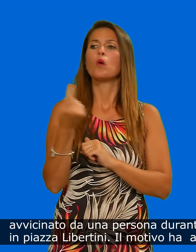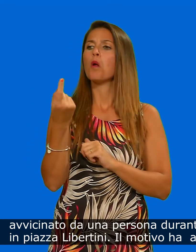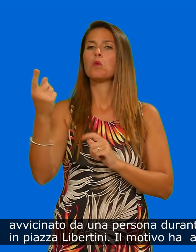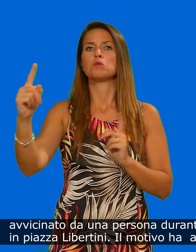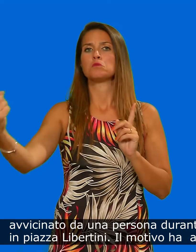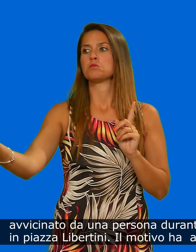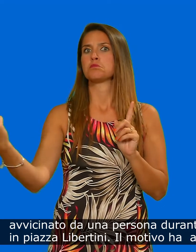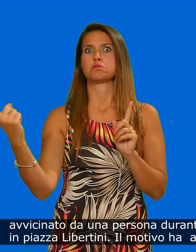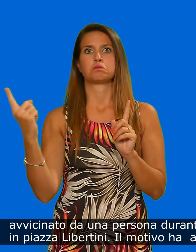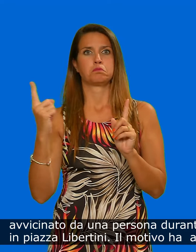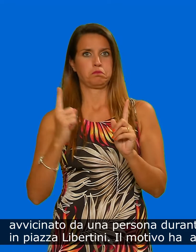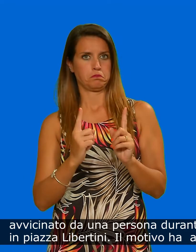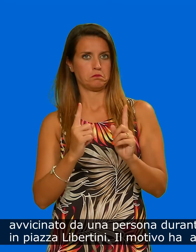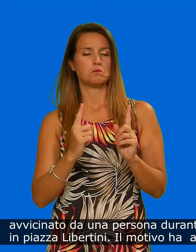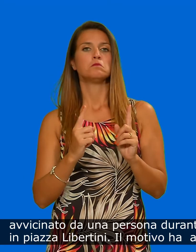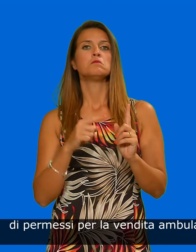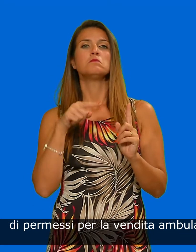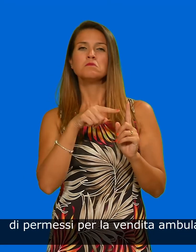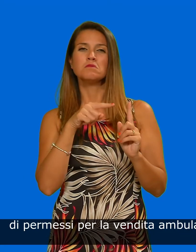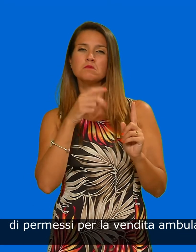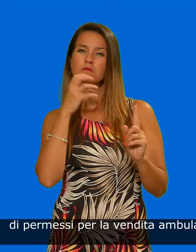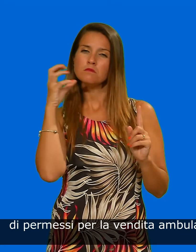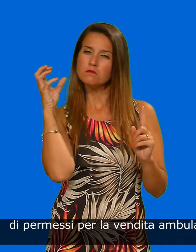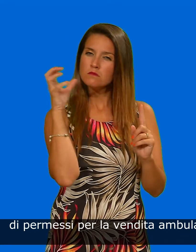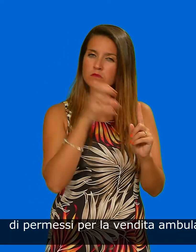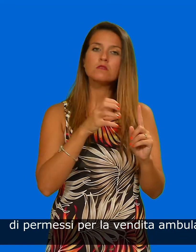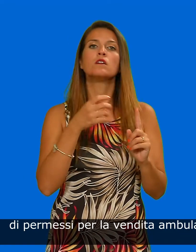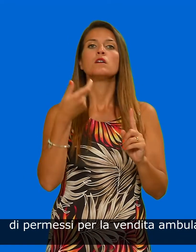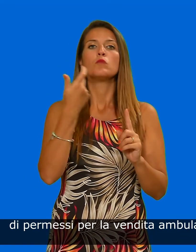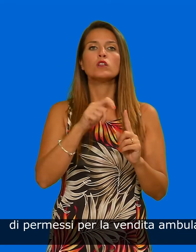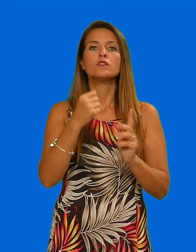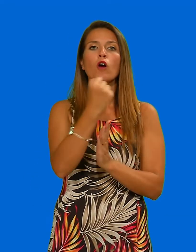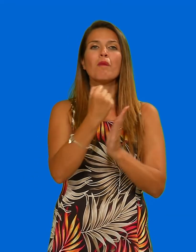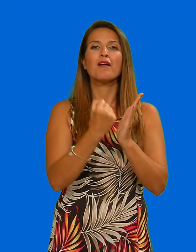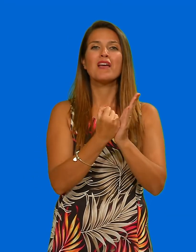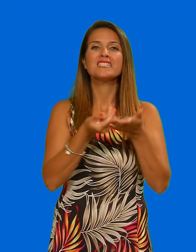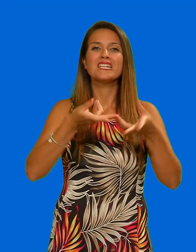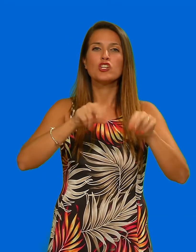Il motivo ha a che fare con il rinnovo di permessi per la vendita ambulante.